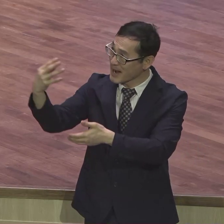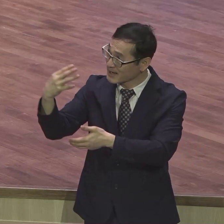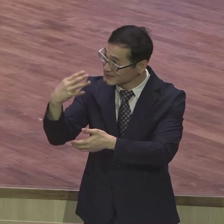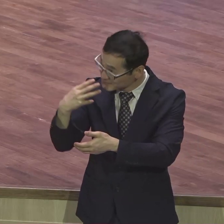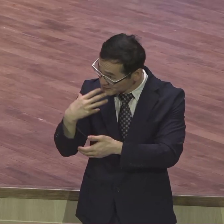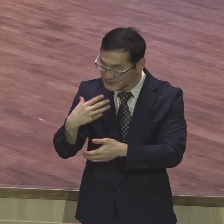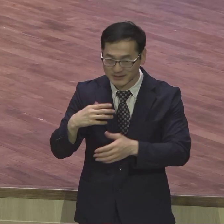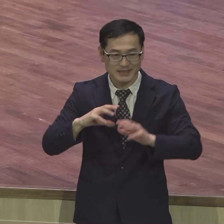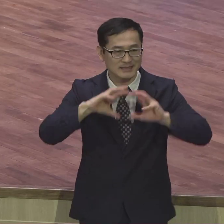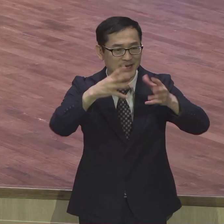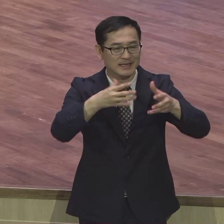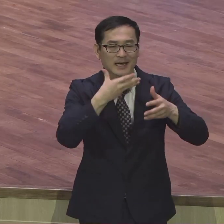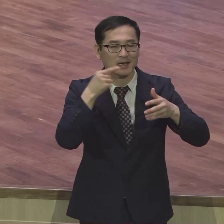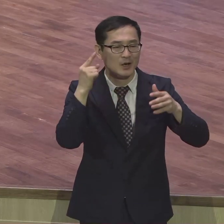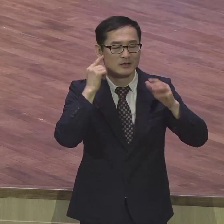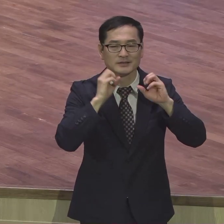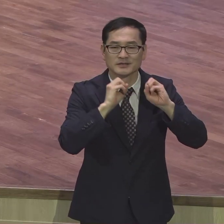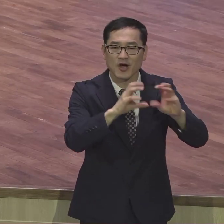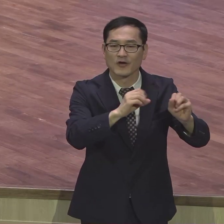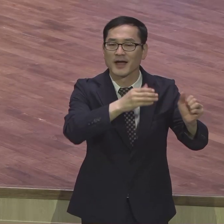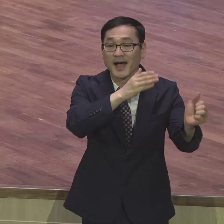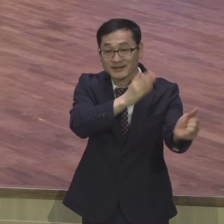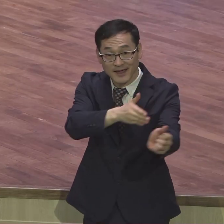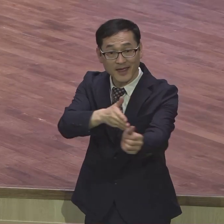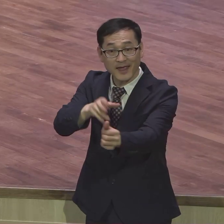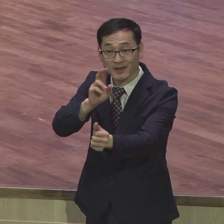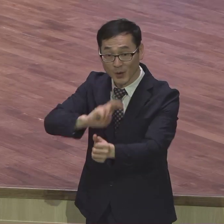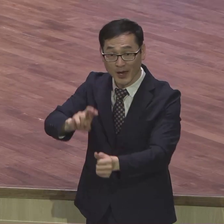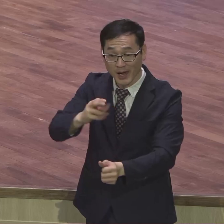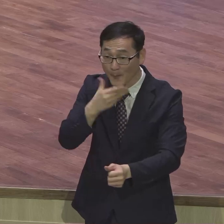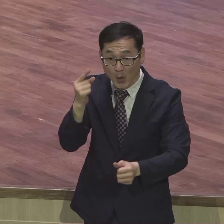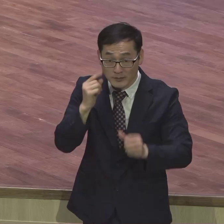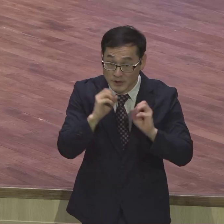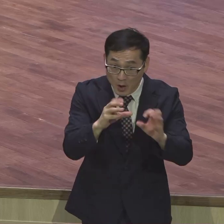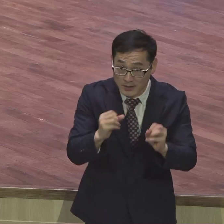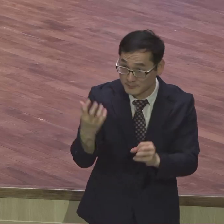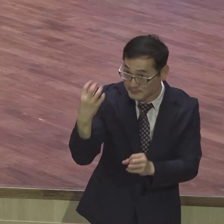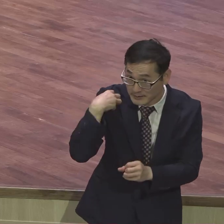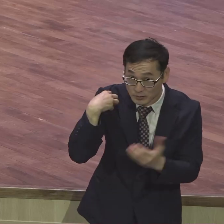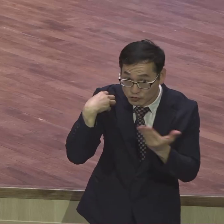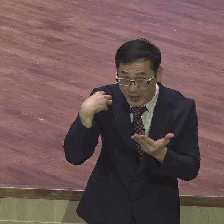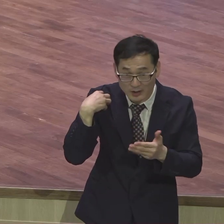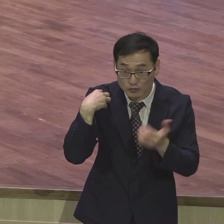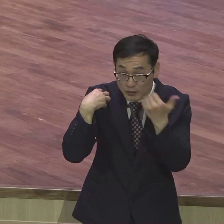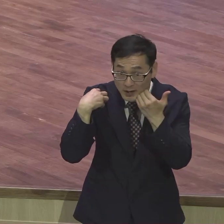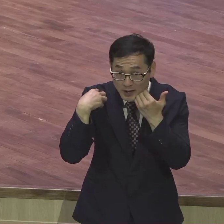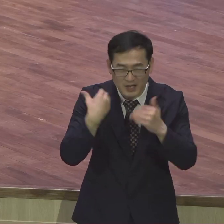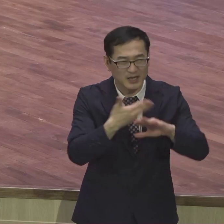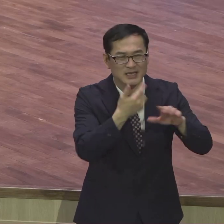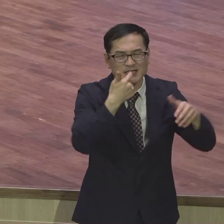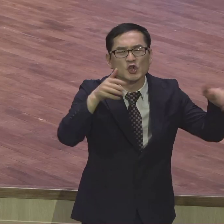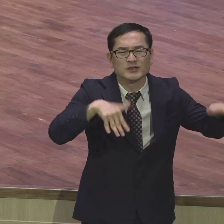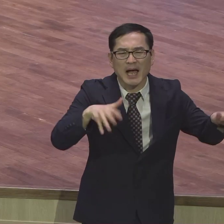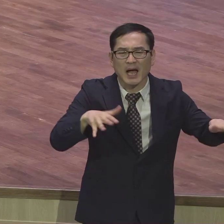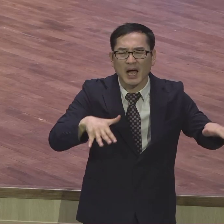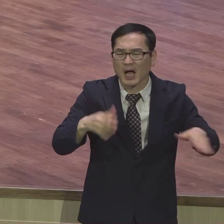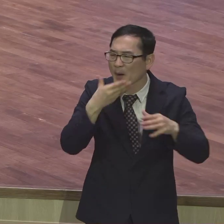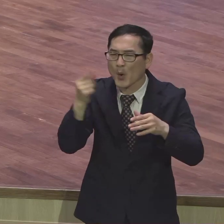이 사실 복음을 전하는 축복은 아무나 받는 게 아니에요 천사도 허무하여 천사는 심부름하여 우리 기도받아